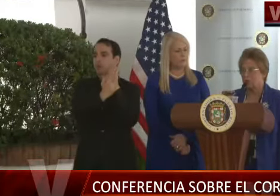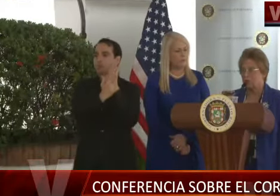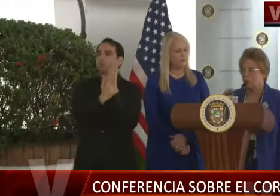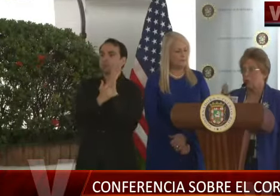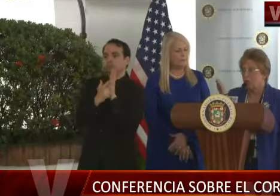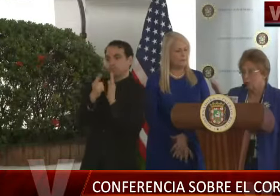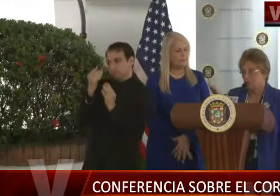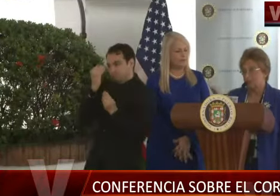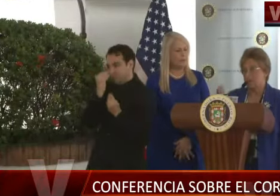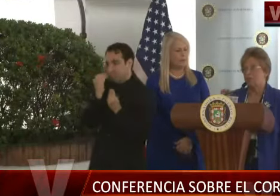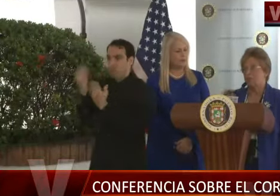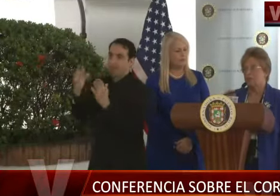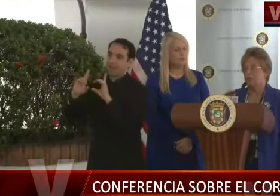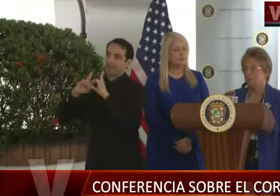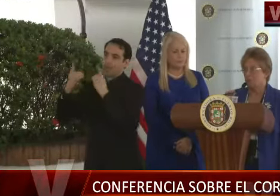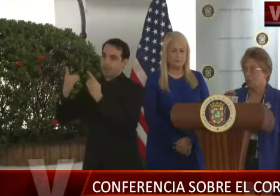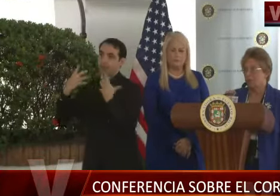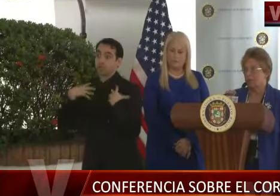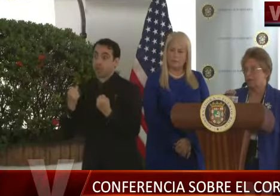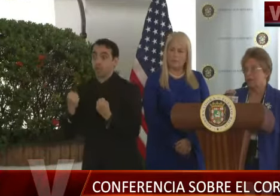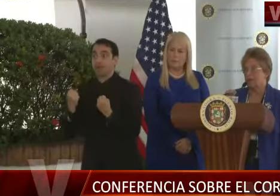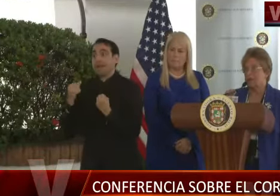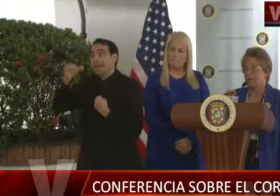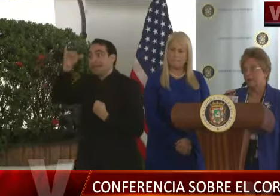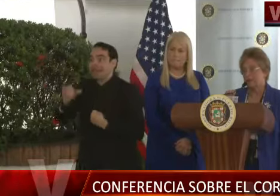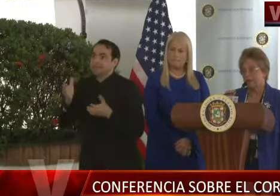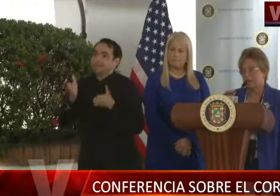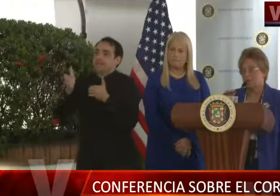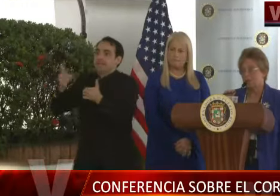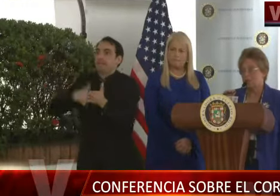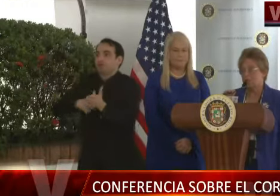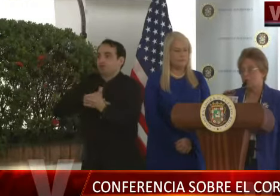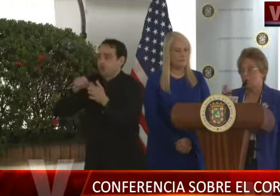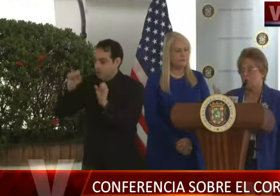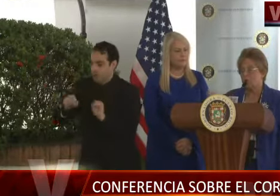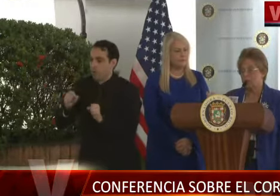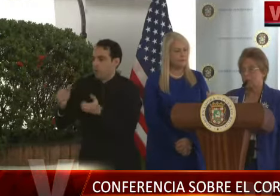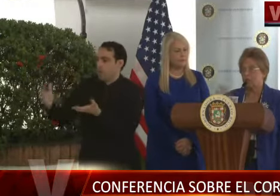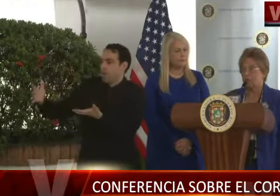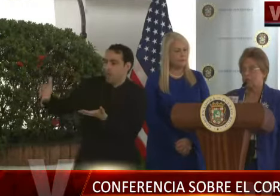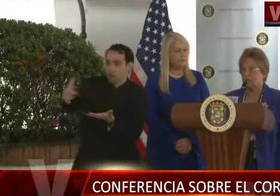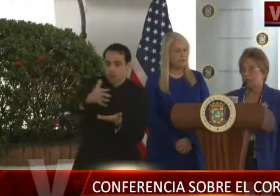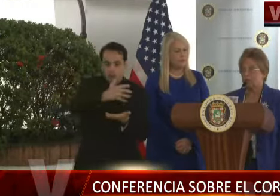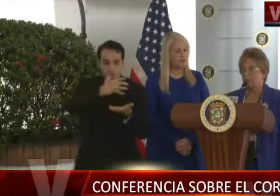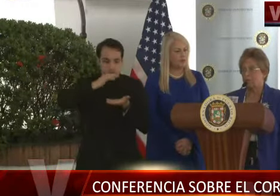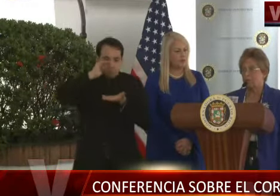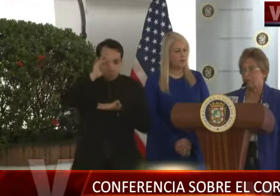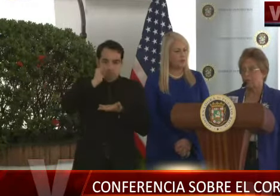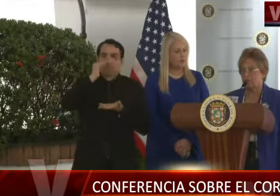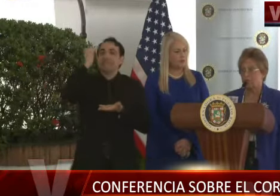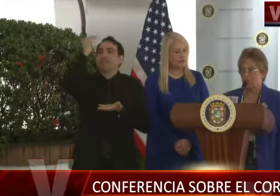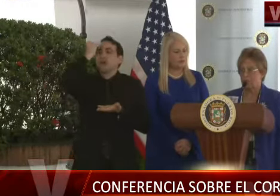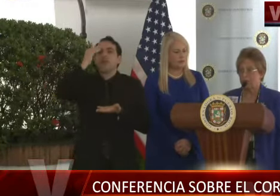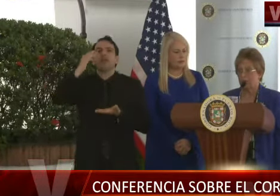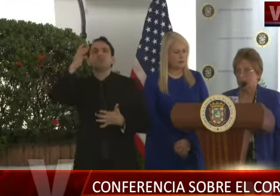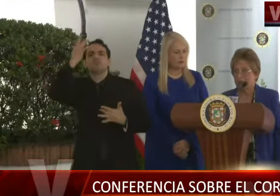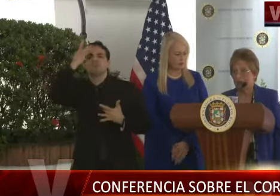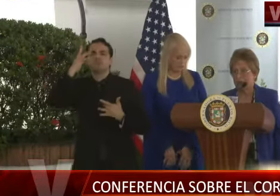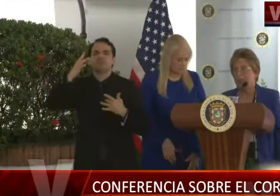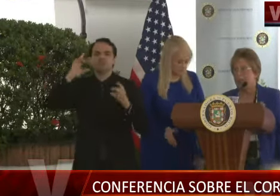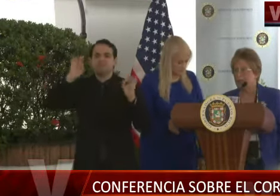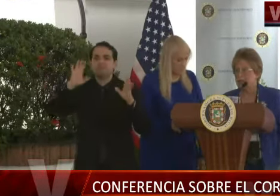al Departamento de Salud porque es la forma de nosotros poder hacer el trazado epidemiológico para contener las enfermedades contagiosas.